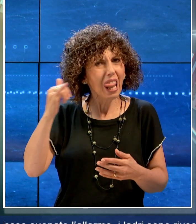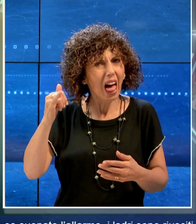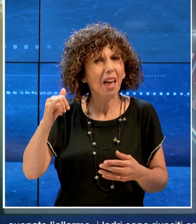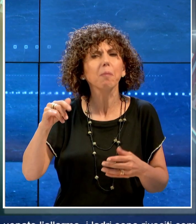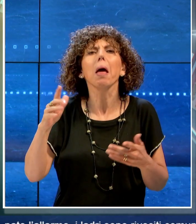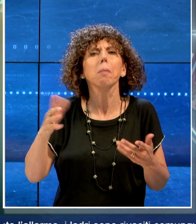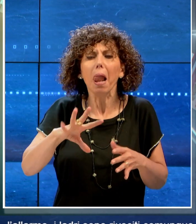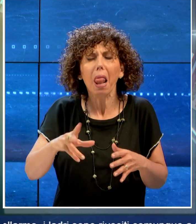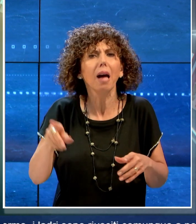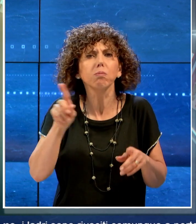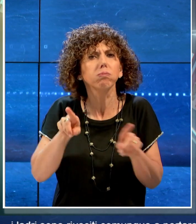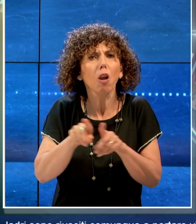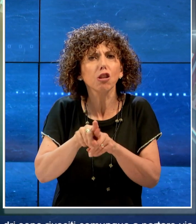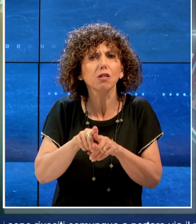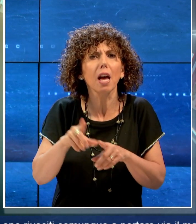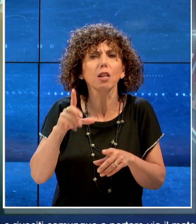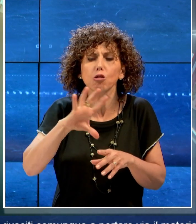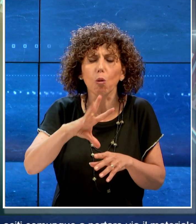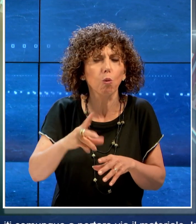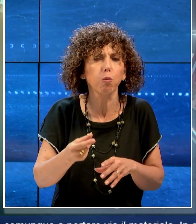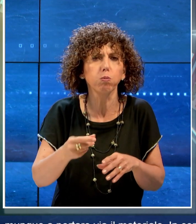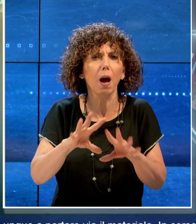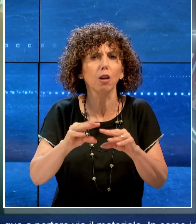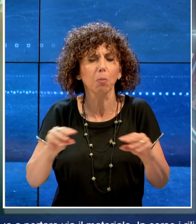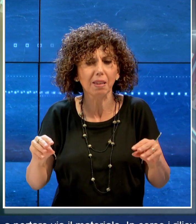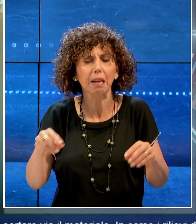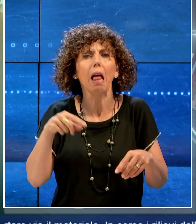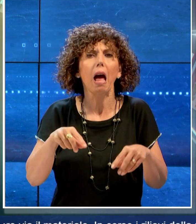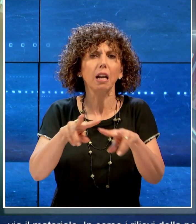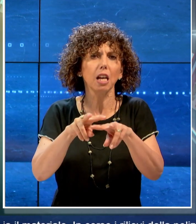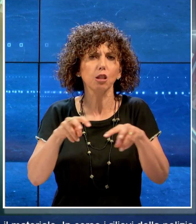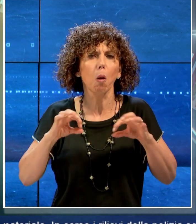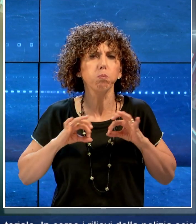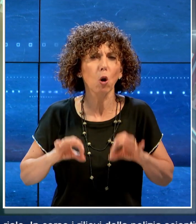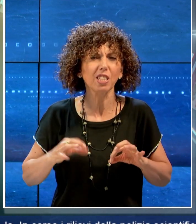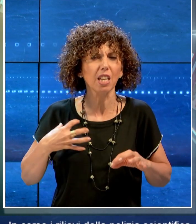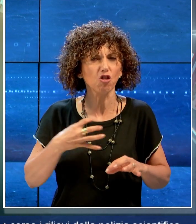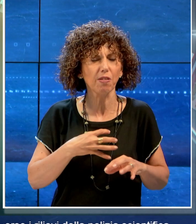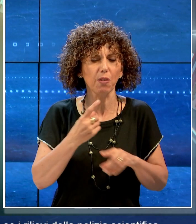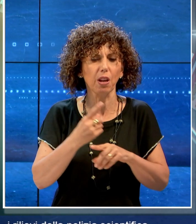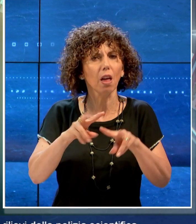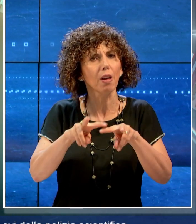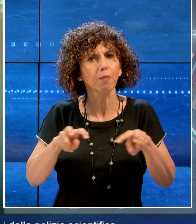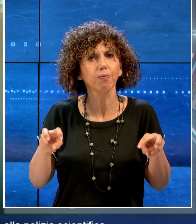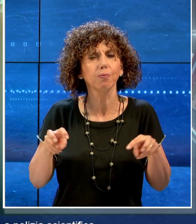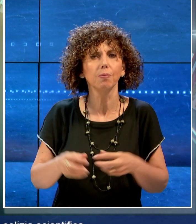sono riusciti comunque a portare via il materiale. In corso i rilievi della polizia scientifica.